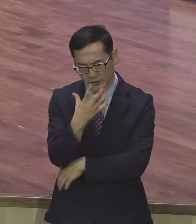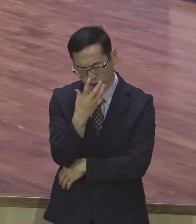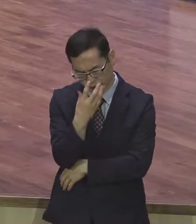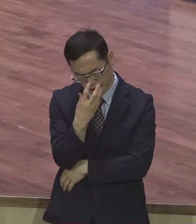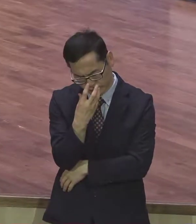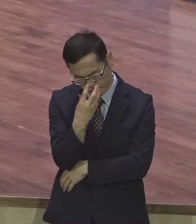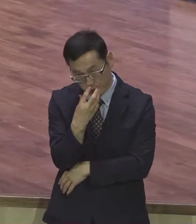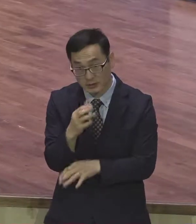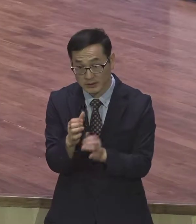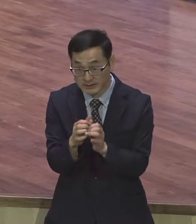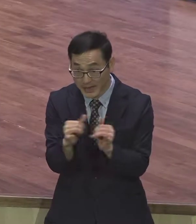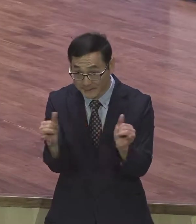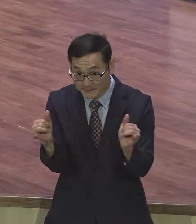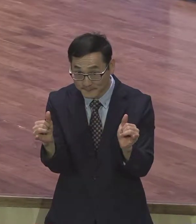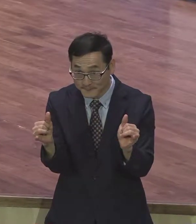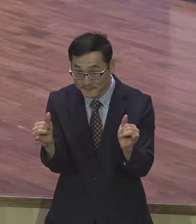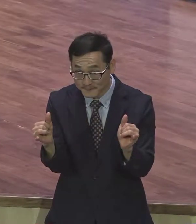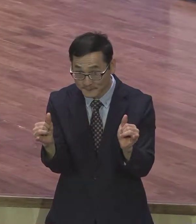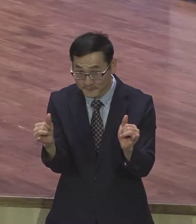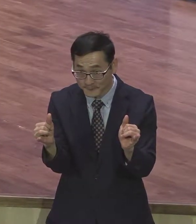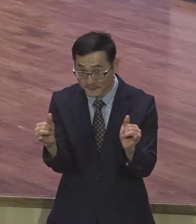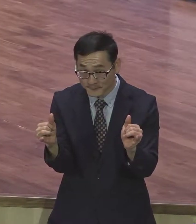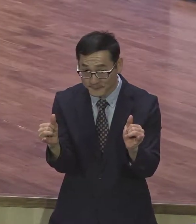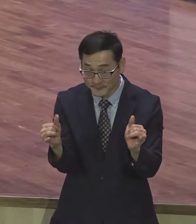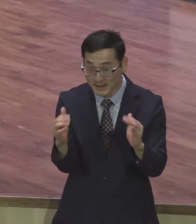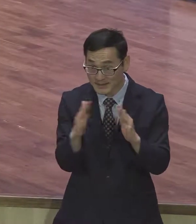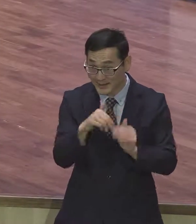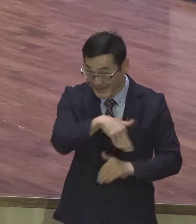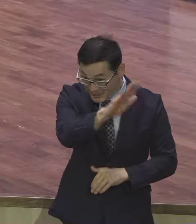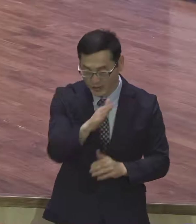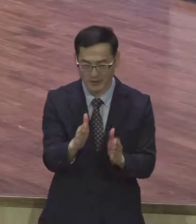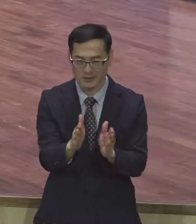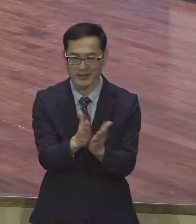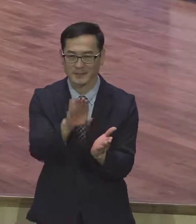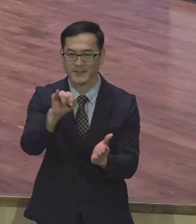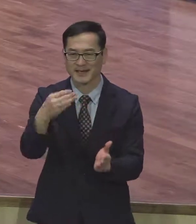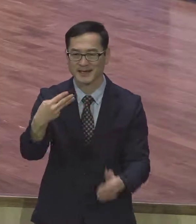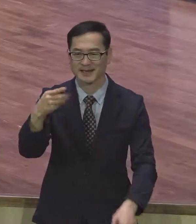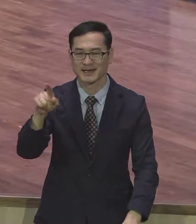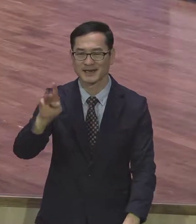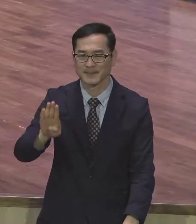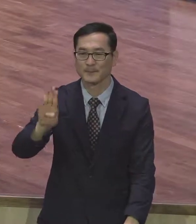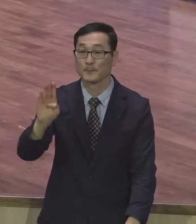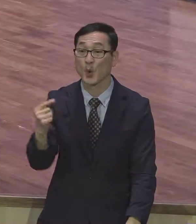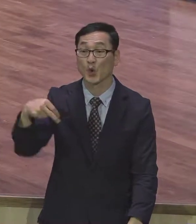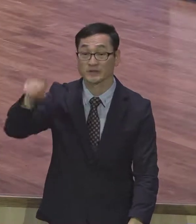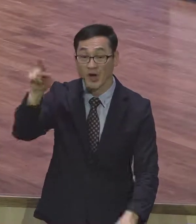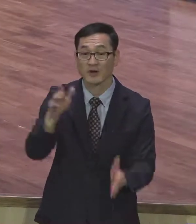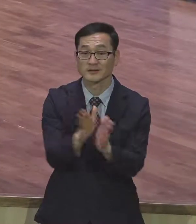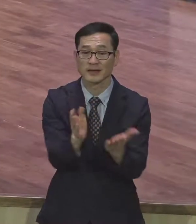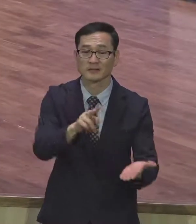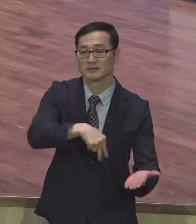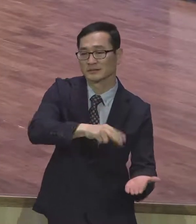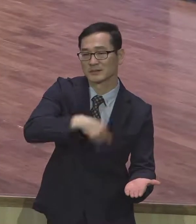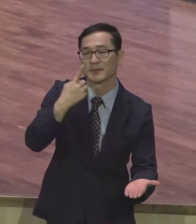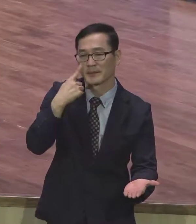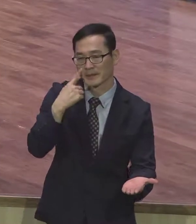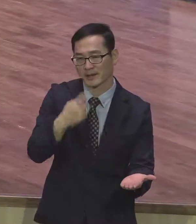오늘 집에 가셔서 빌리포스를 읽으시기 바랍니다. 빌리포스를 소리내서 읽고 묵상하면서 읽으면서